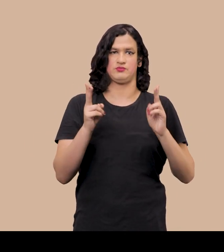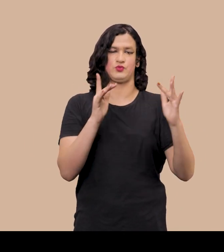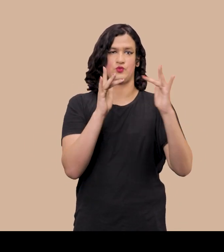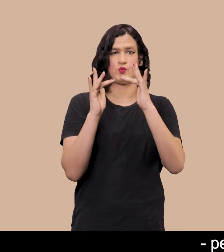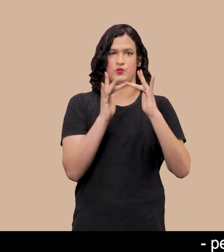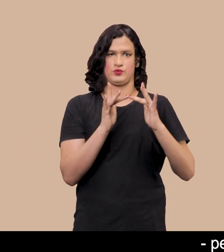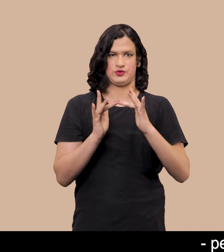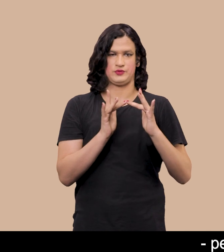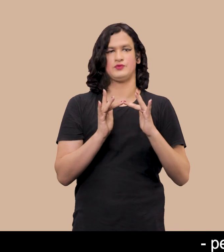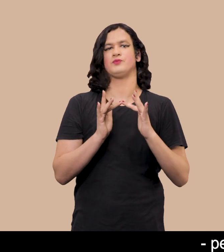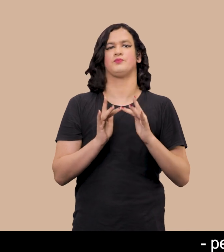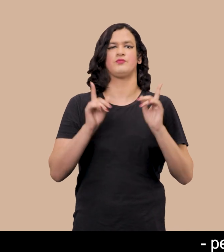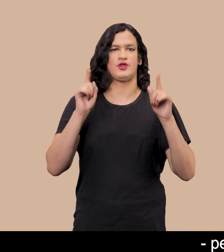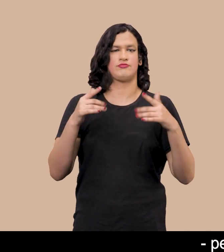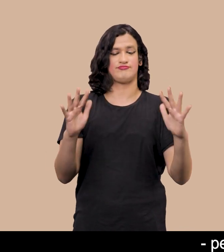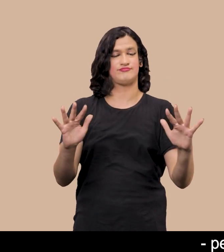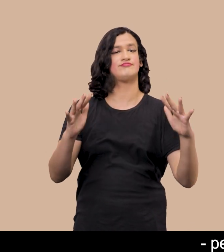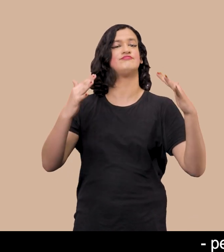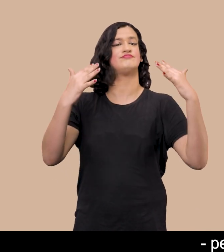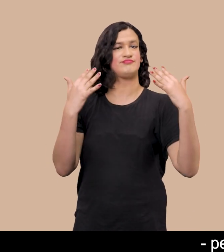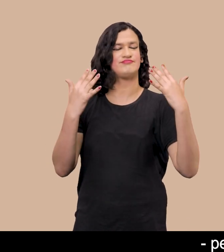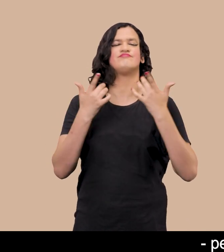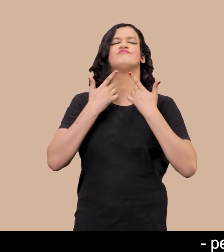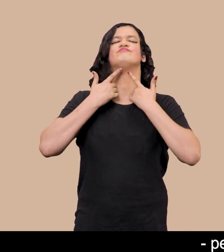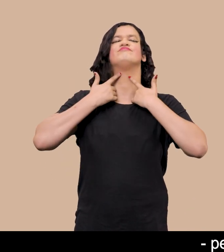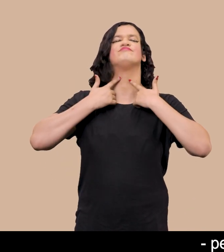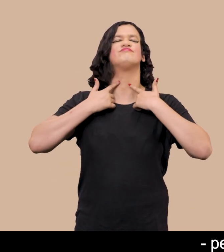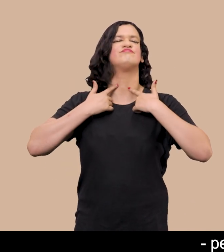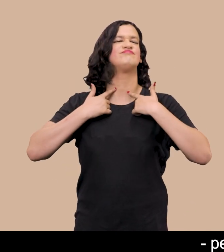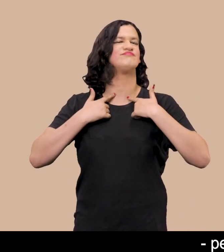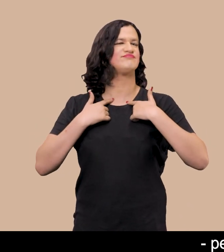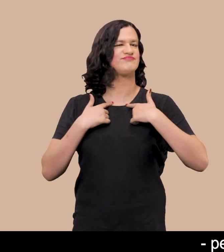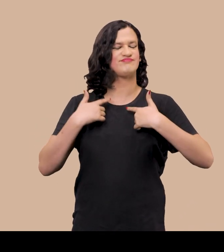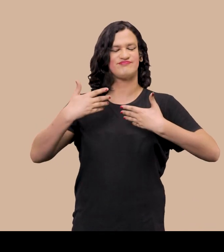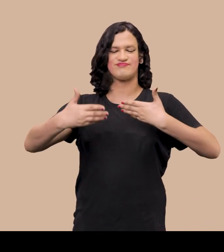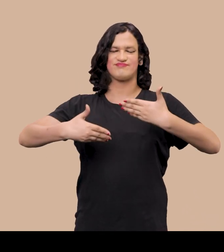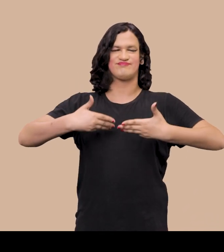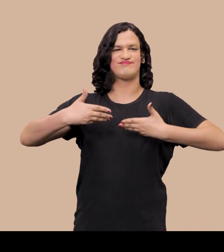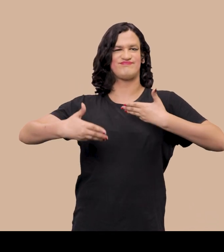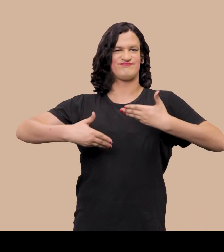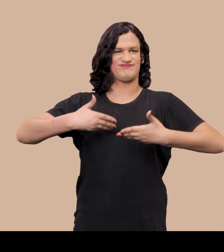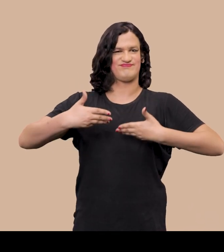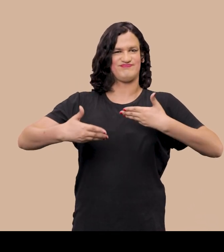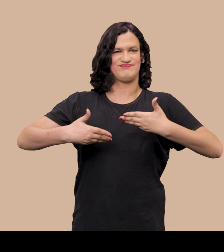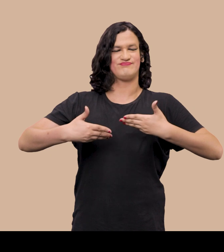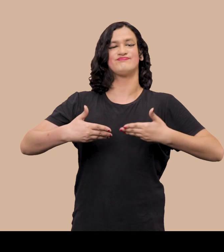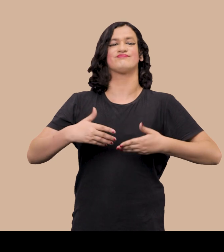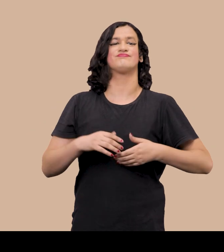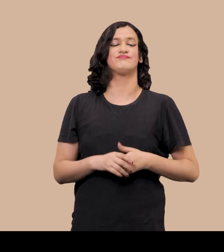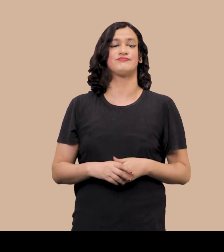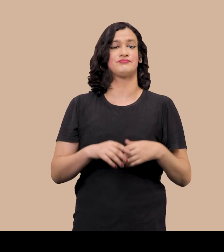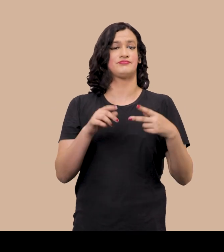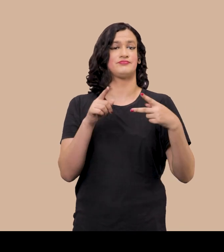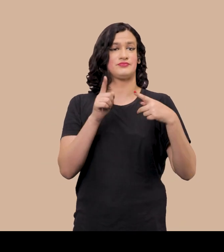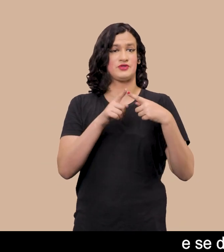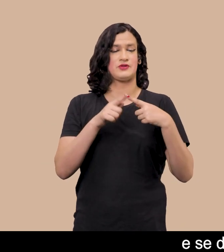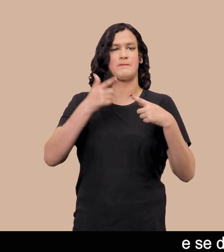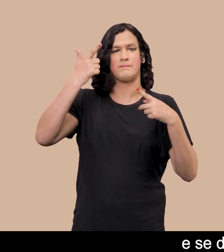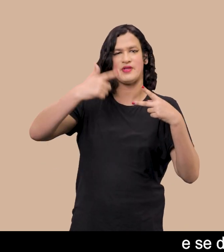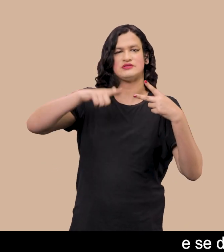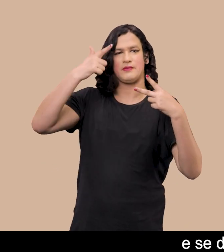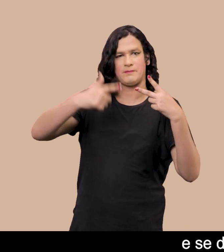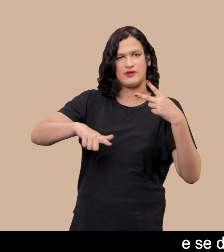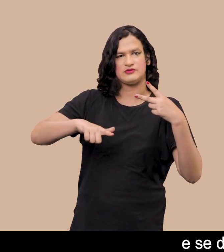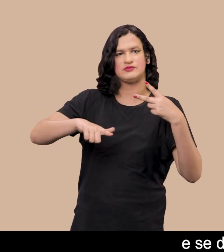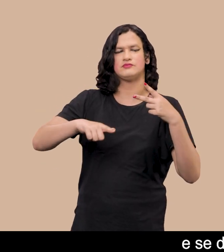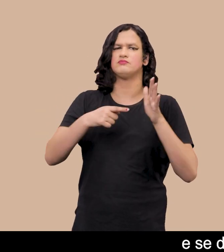relacional Pelo olhar Pelo desejo E pelo tratamento Esses dois movimentos Se repetem E